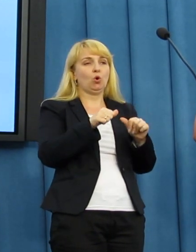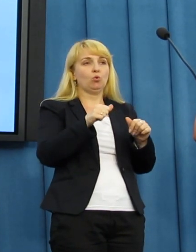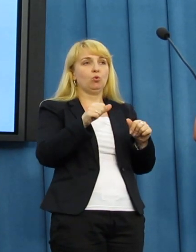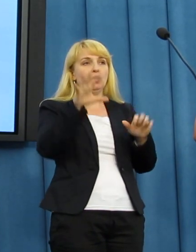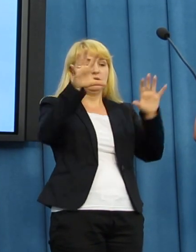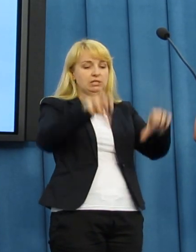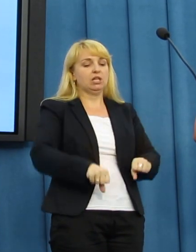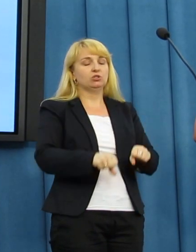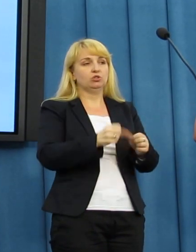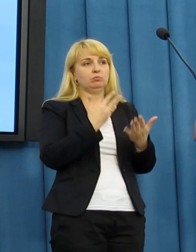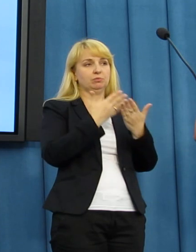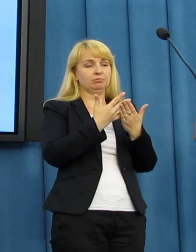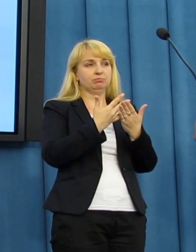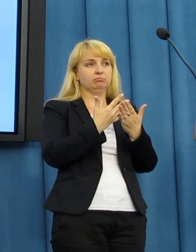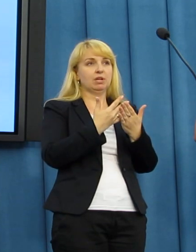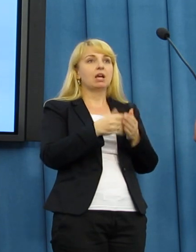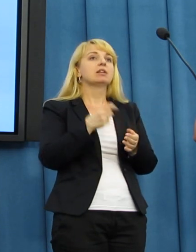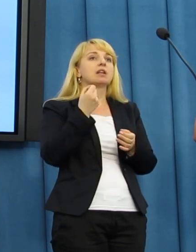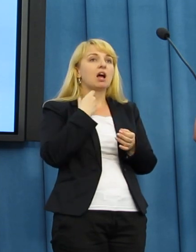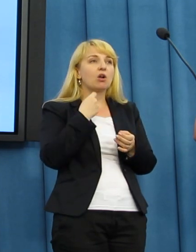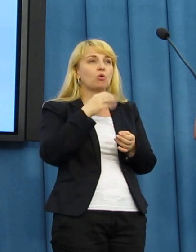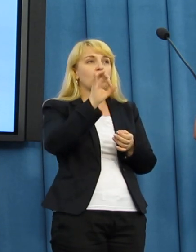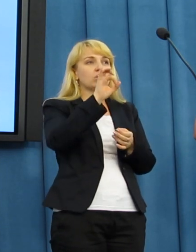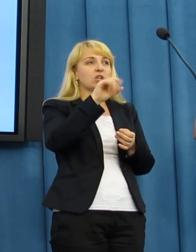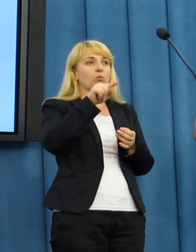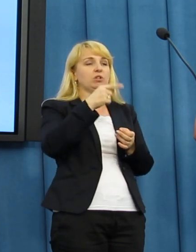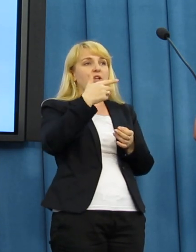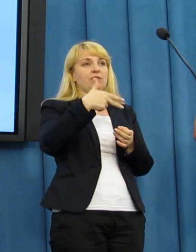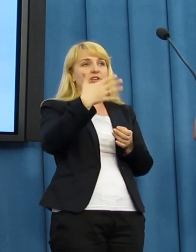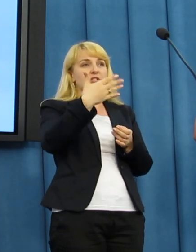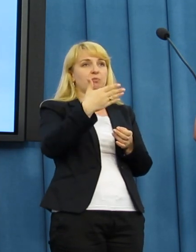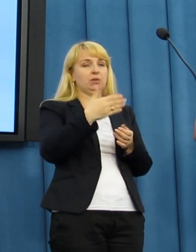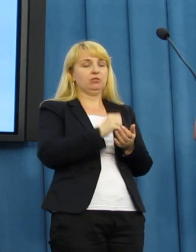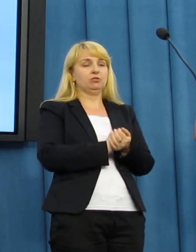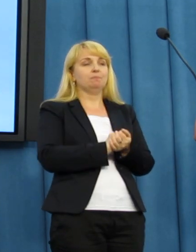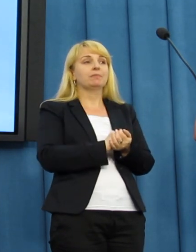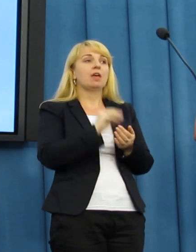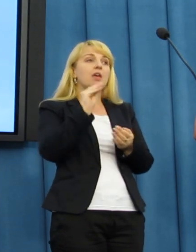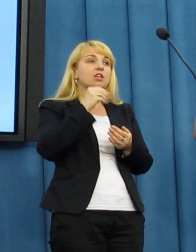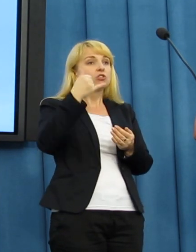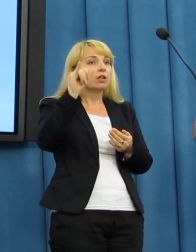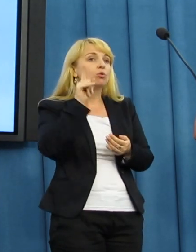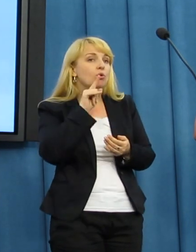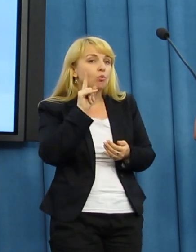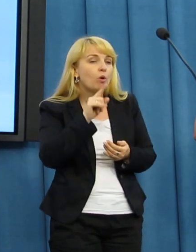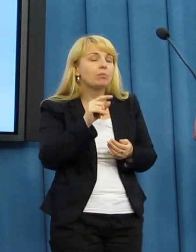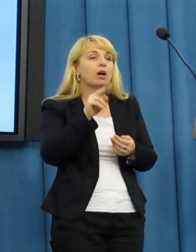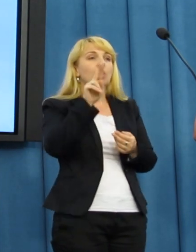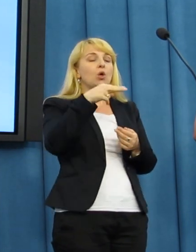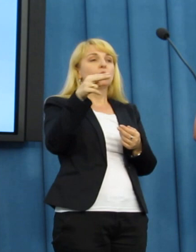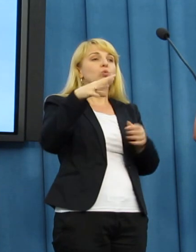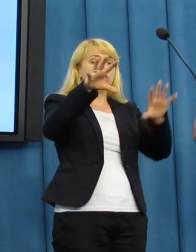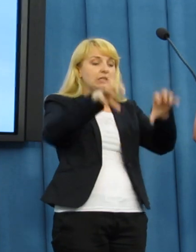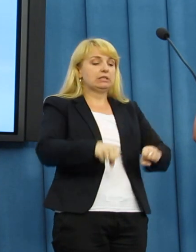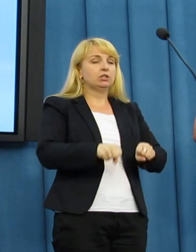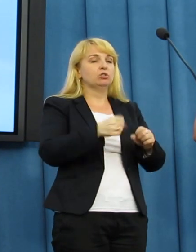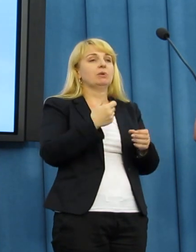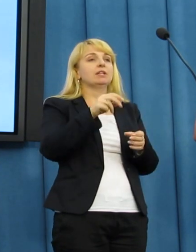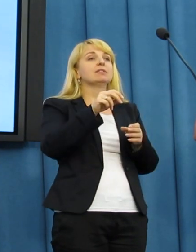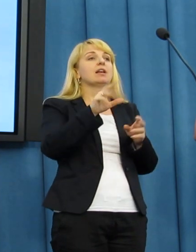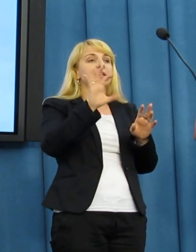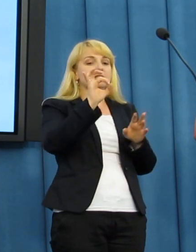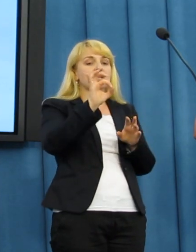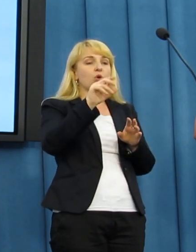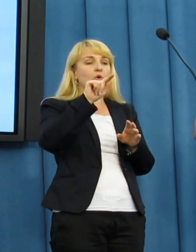wolności za 0,25 g. Są to takie przypadki jak Rafał Olszewski, który został zatrzymany za 0,89